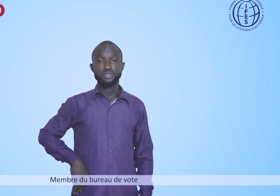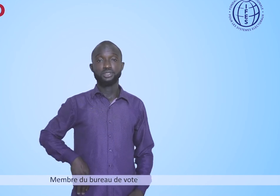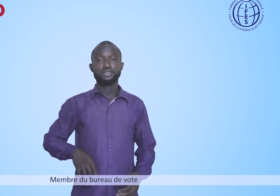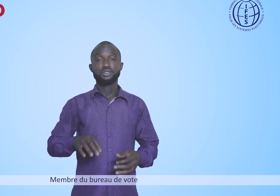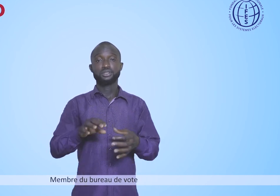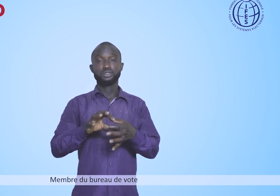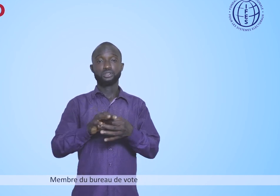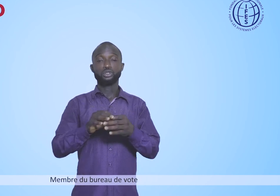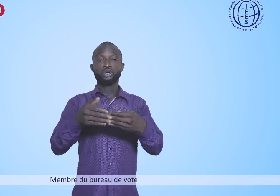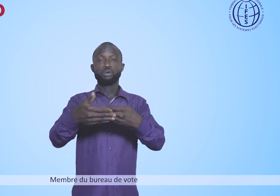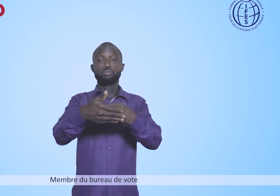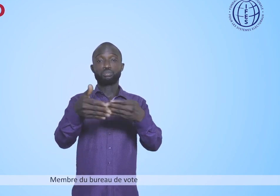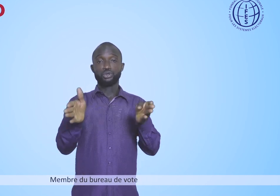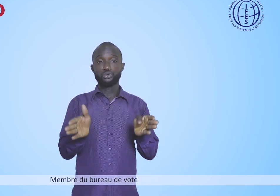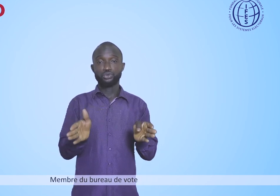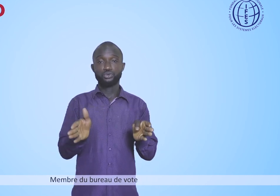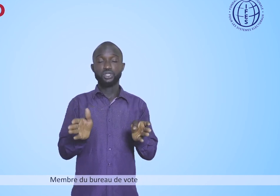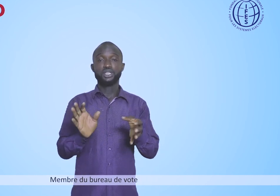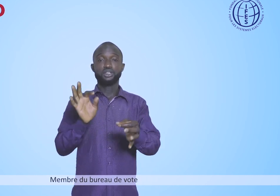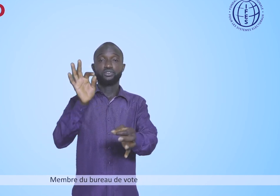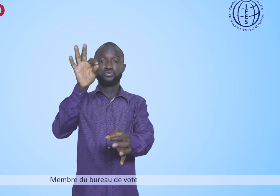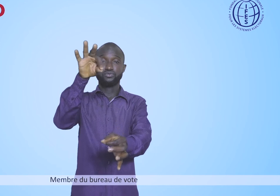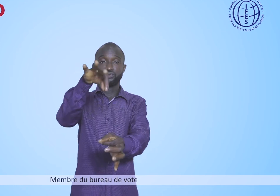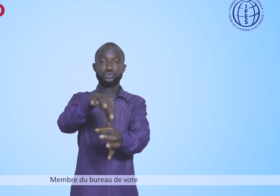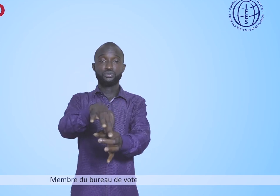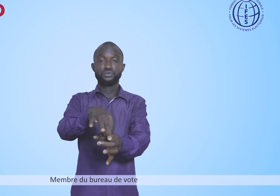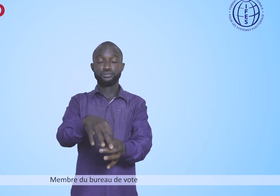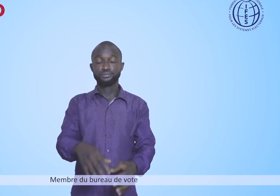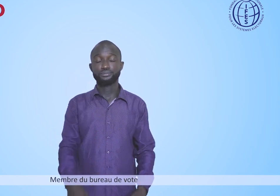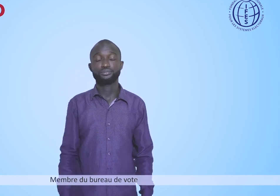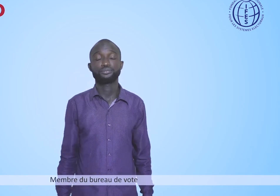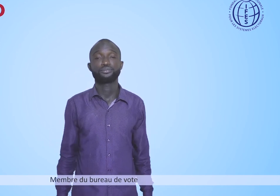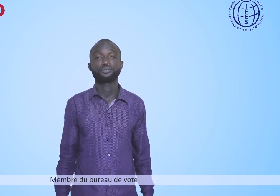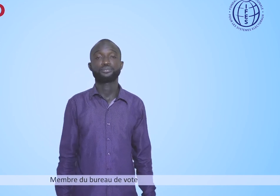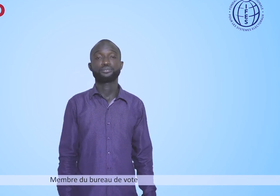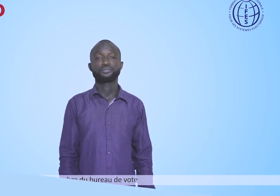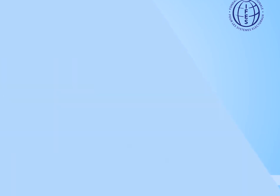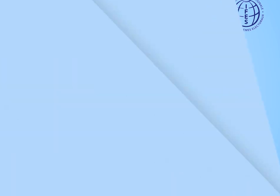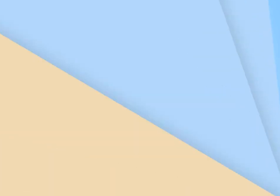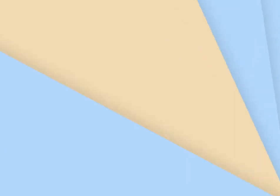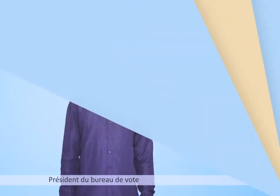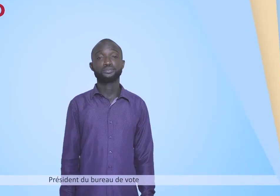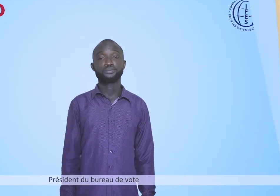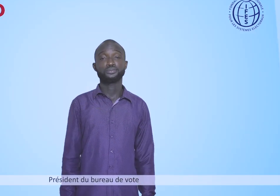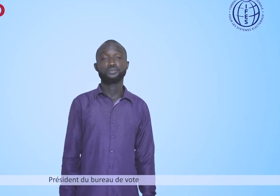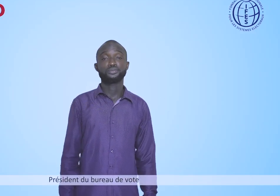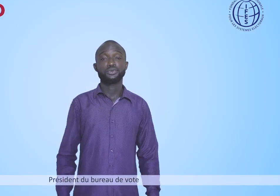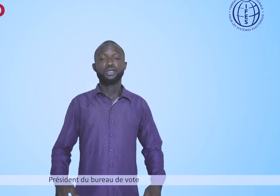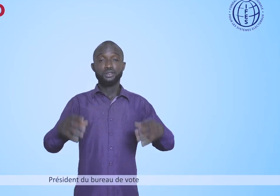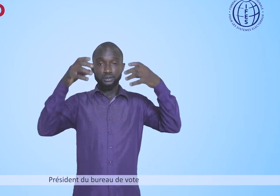du Président du bureau